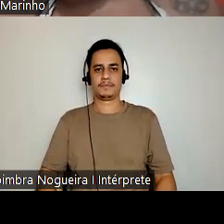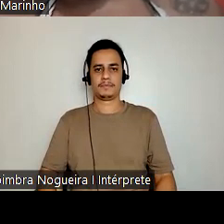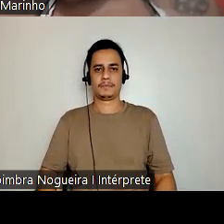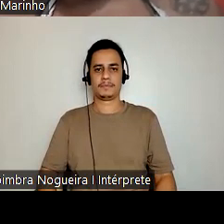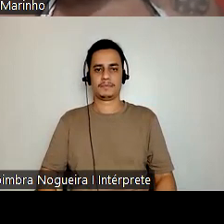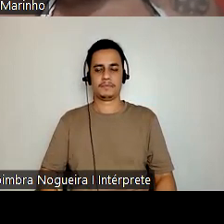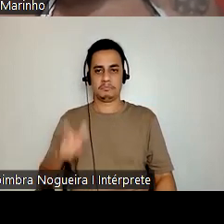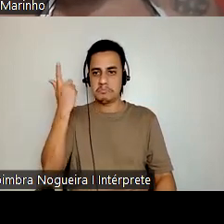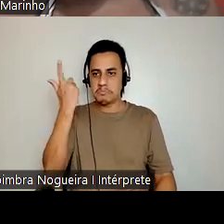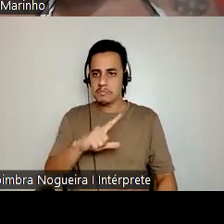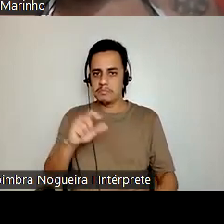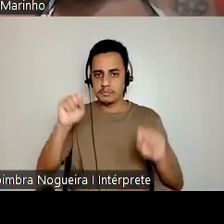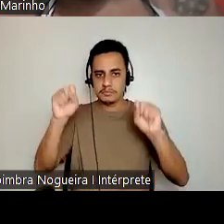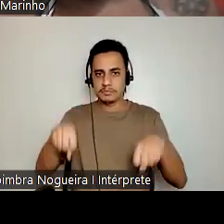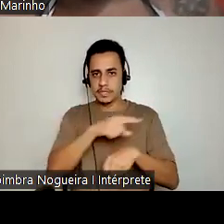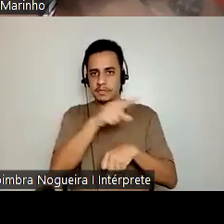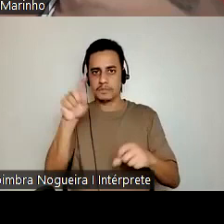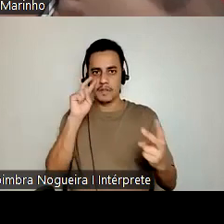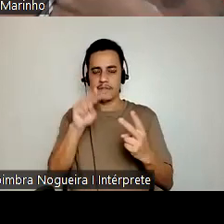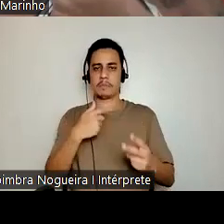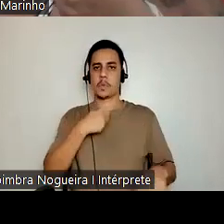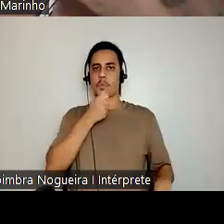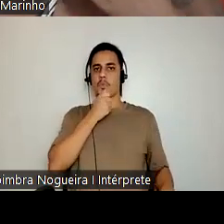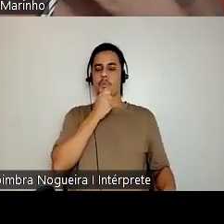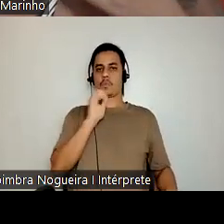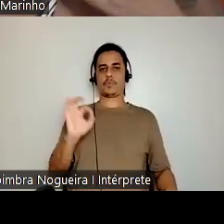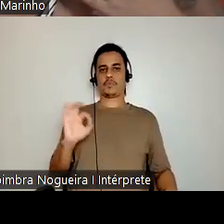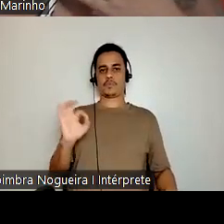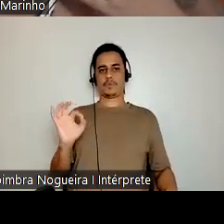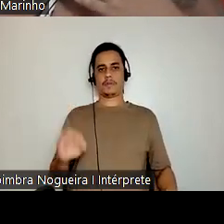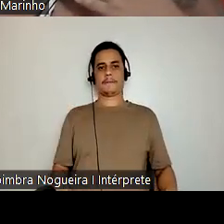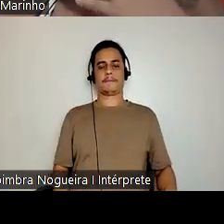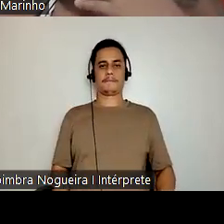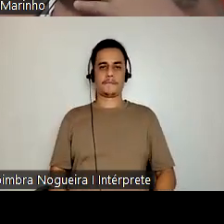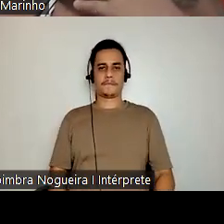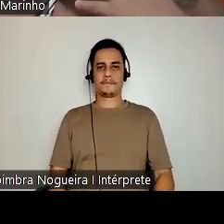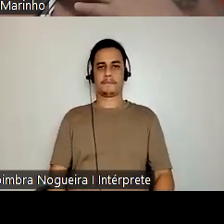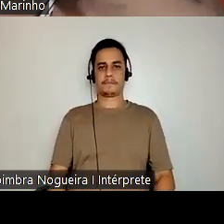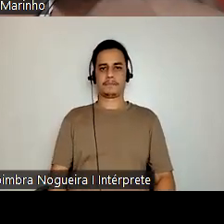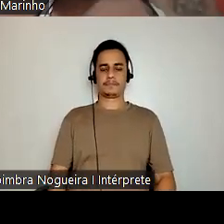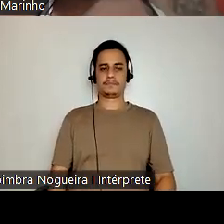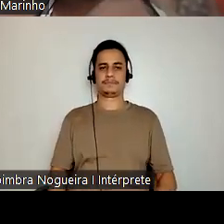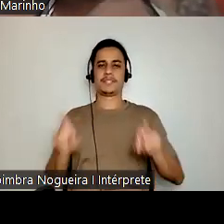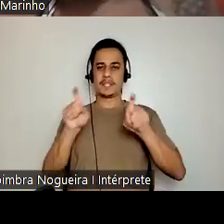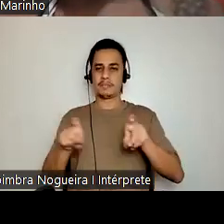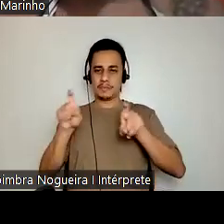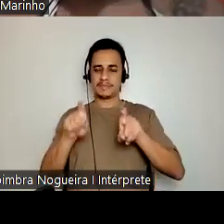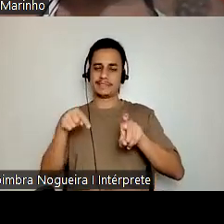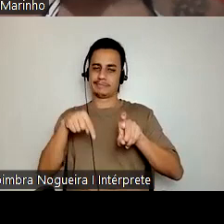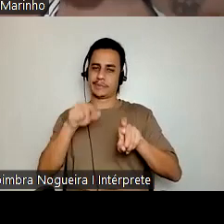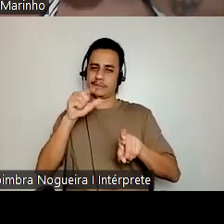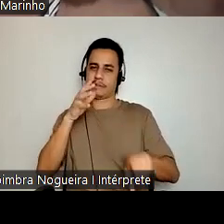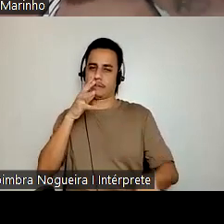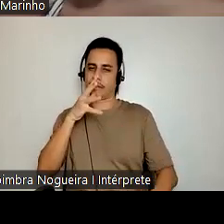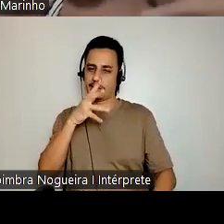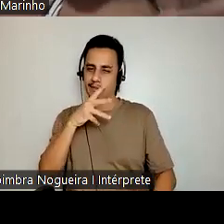Melhorou? Já ampliou para vocês? Para mim, ainda não. Não, ainda não. É, meu computador é um pouquinho devagar, mas